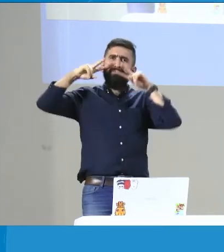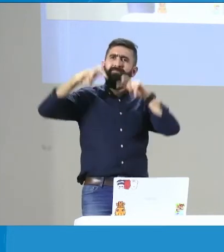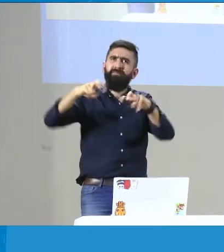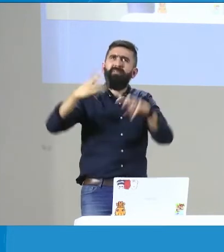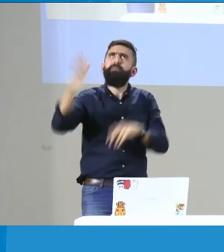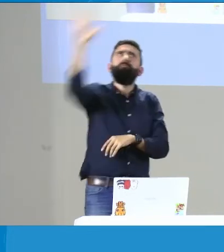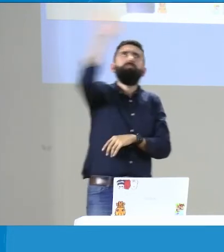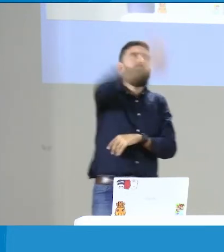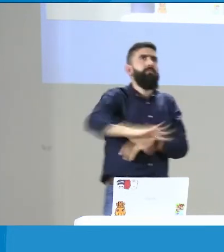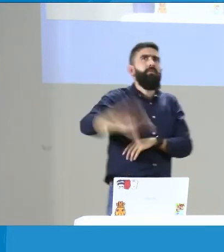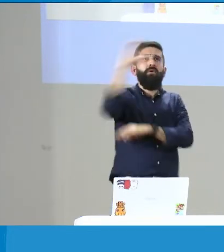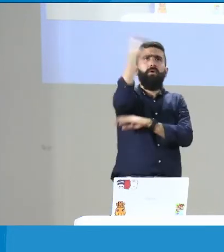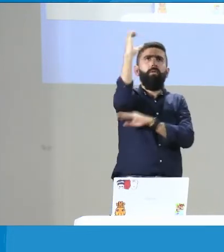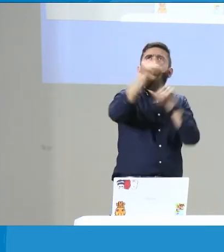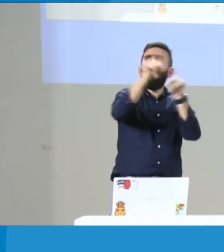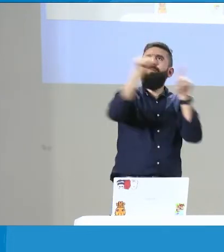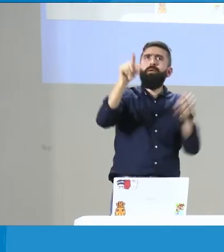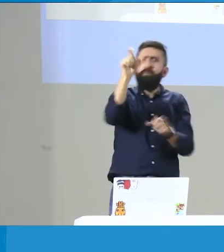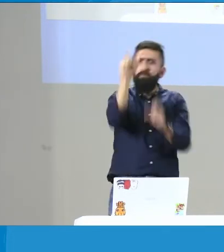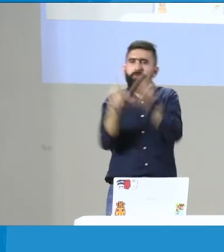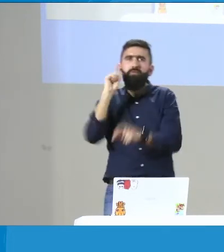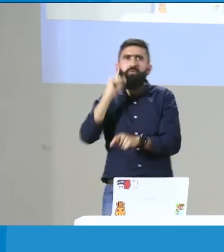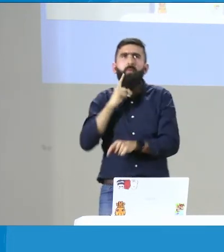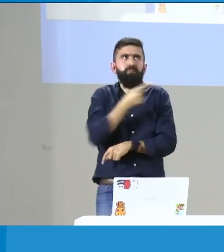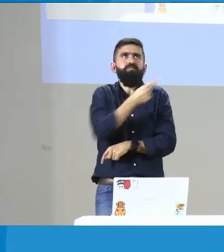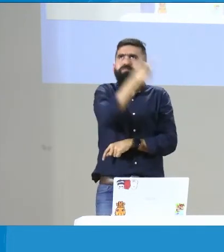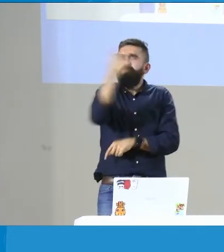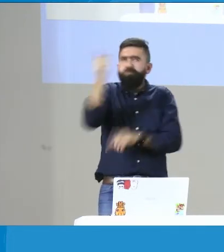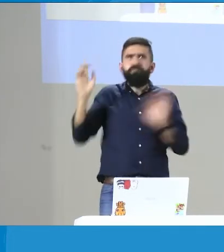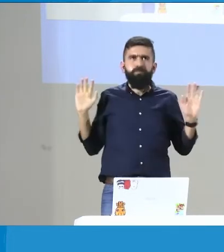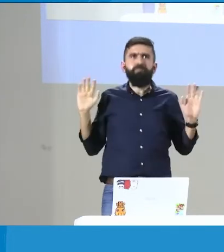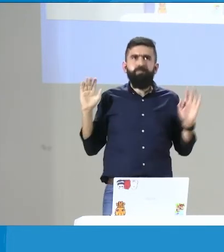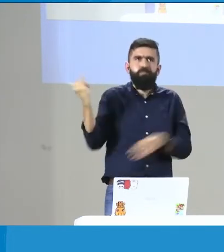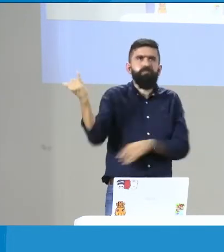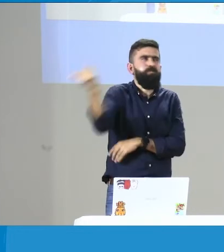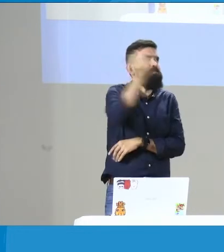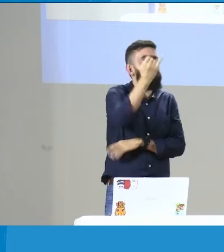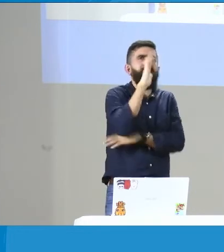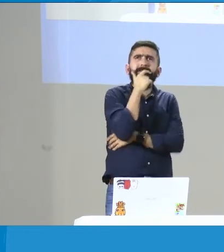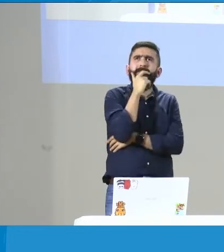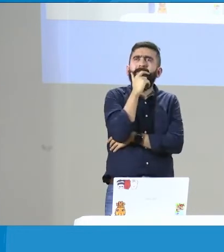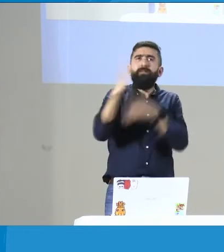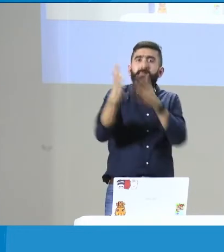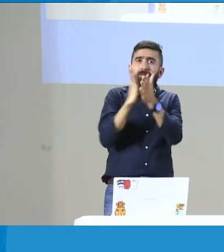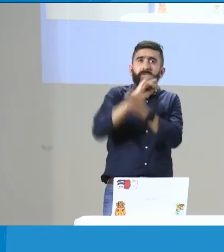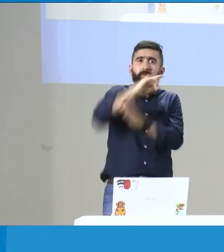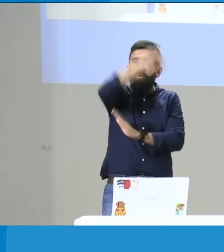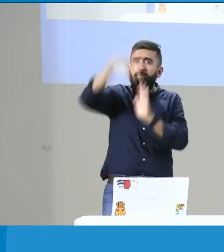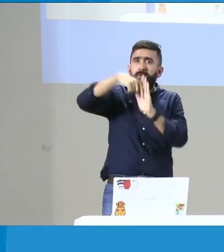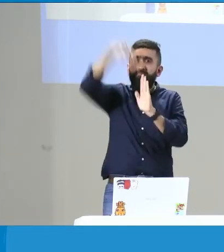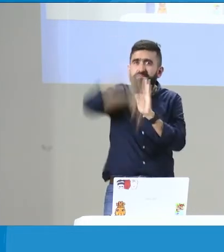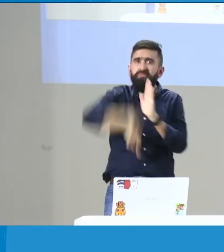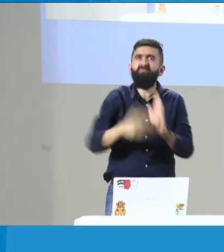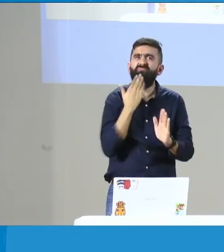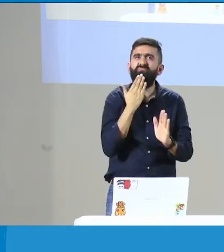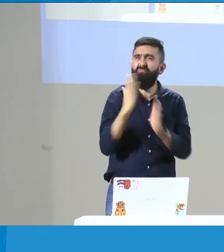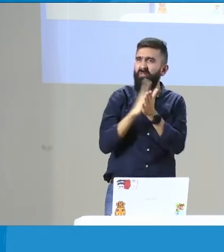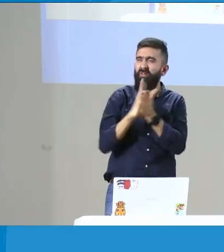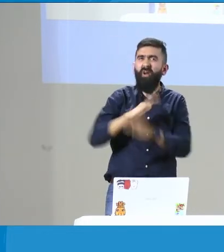Bien, pero entonces me devuelvo un poco y pensamos, bueno, vamos a hacer una investigación de caracterización. Y sí, claro, hay algo